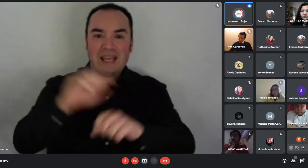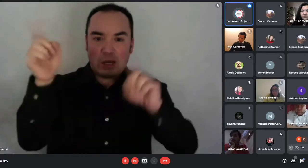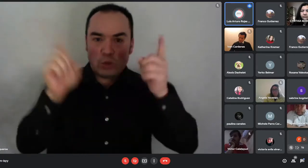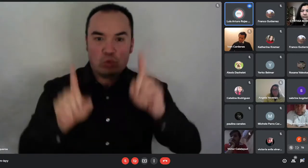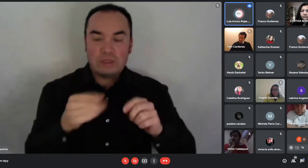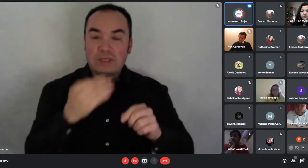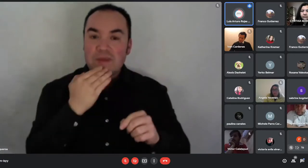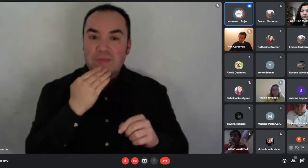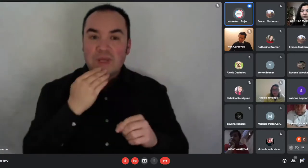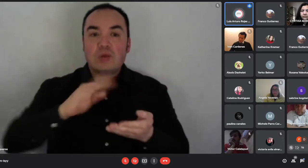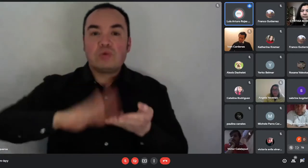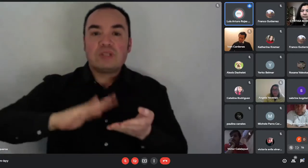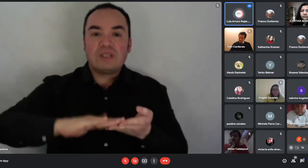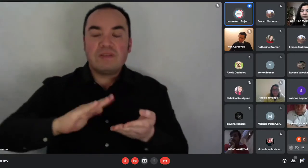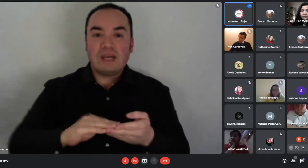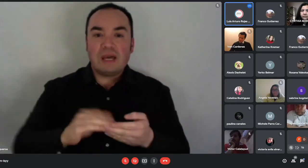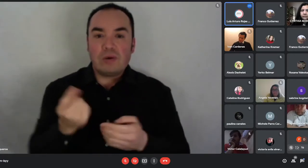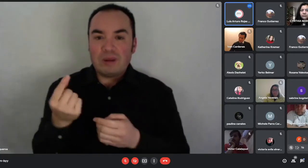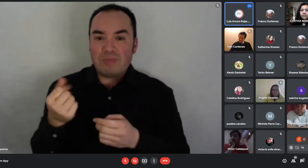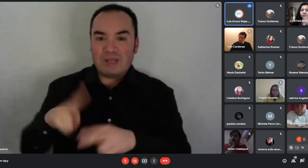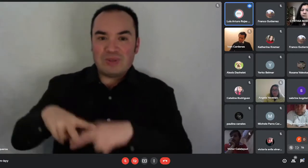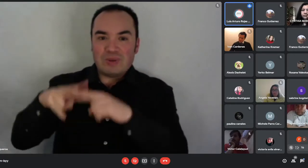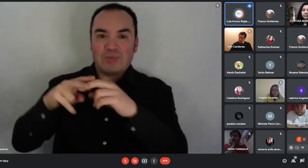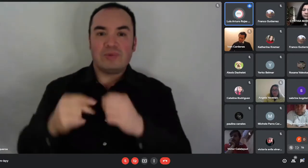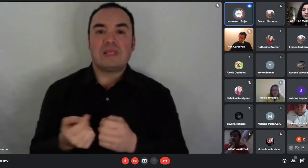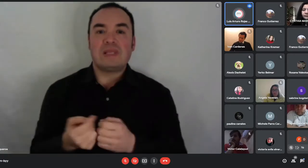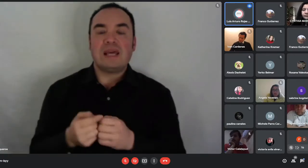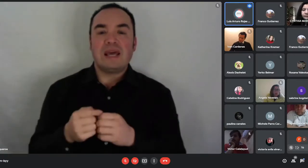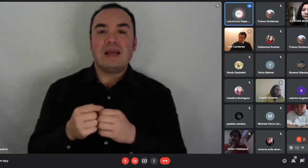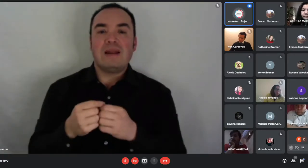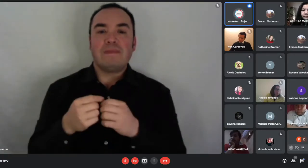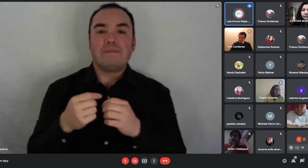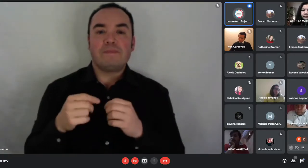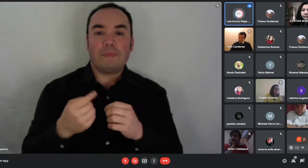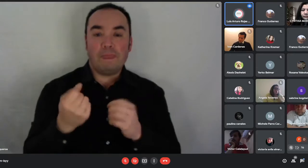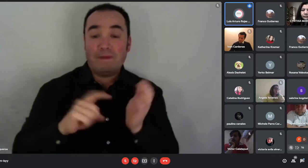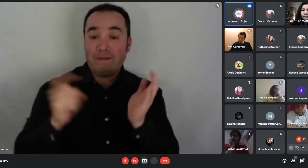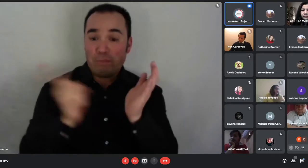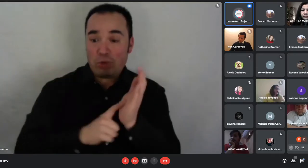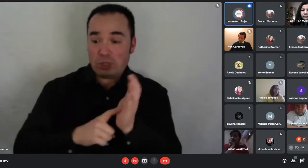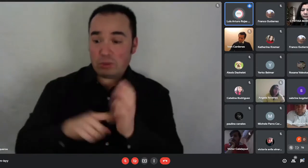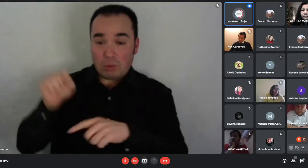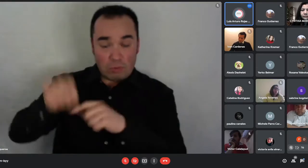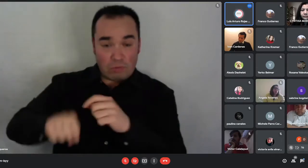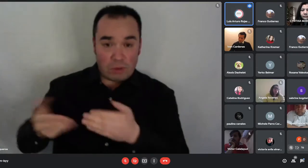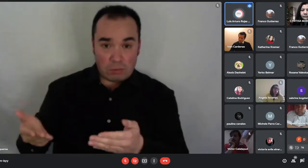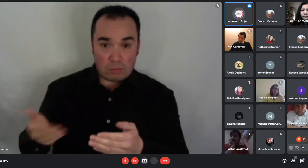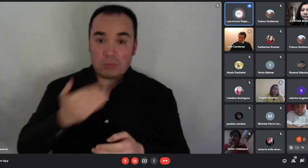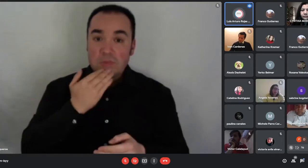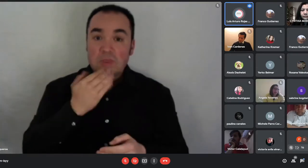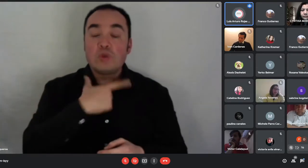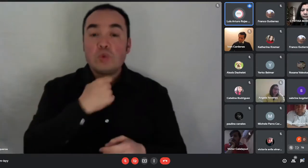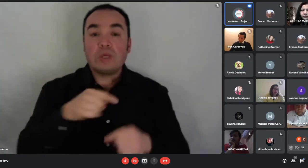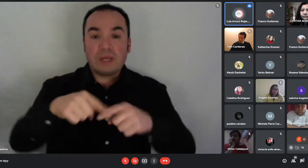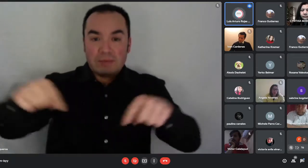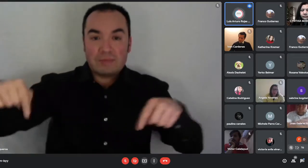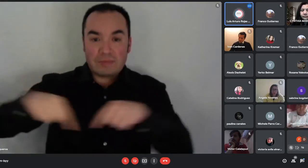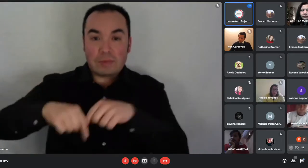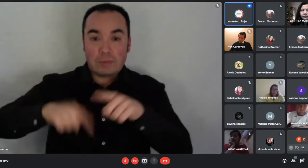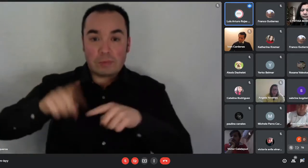Por lo tanto, alguien que quiera postular para construcción en sitio propio debe presentar estos documentos sí o sí para acreditar que es